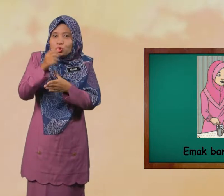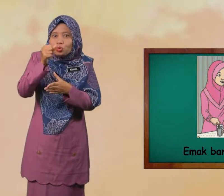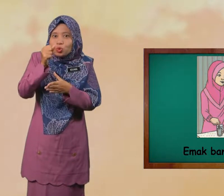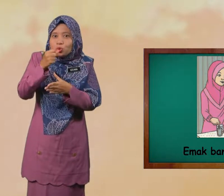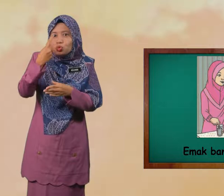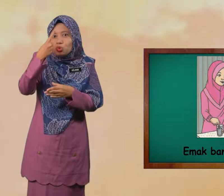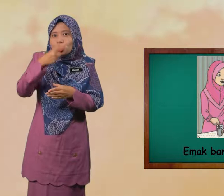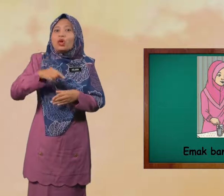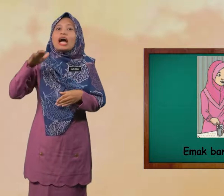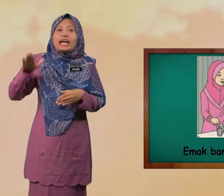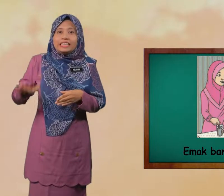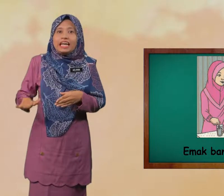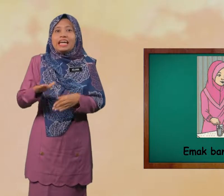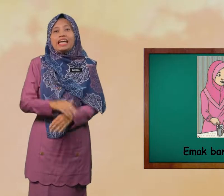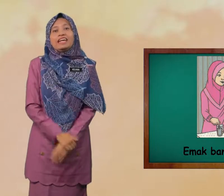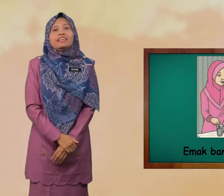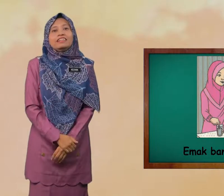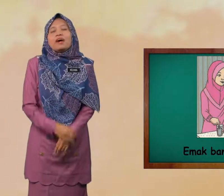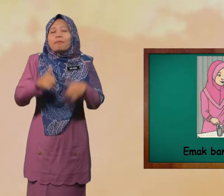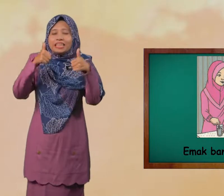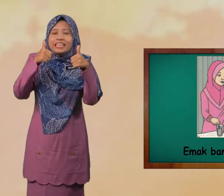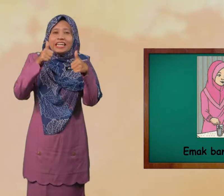Susu Untuk Adik Pandai